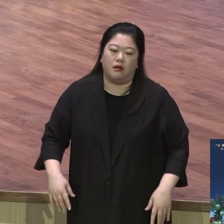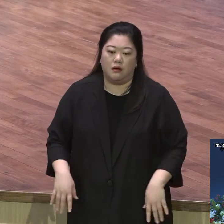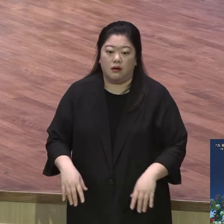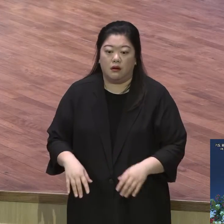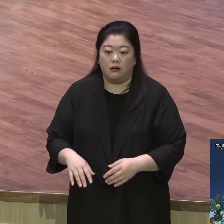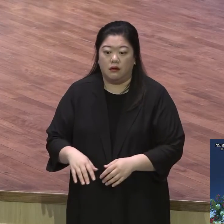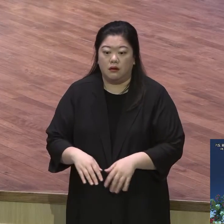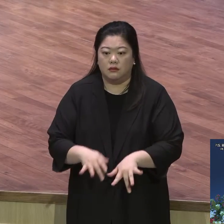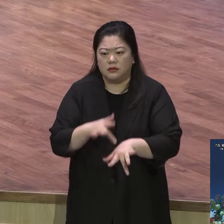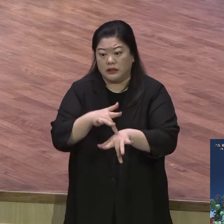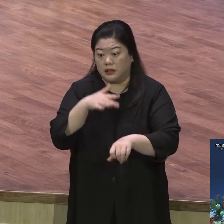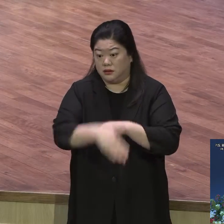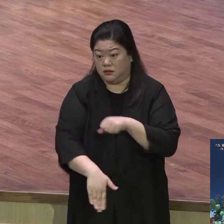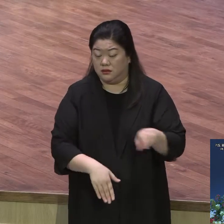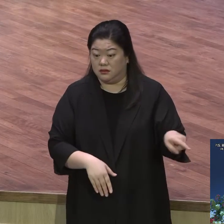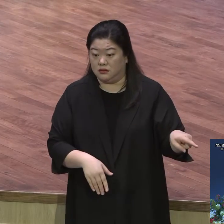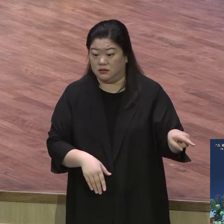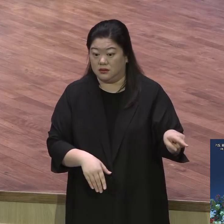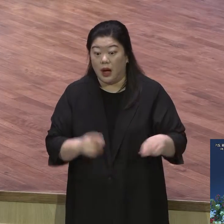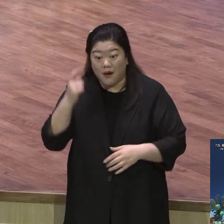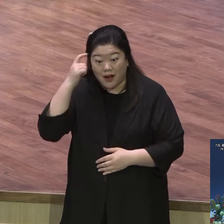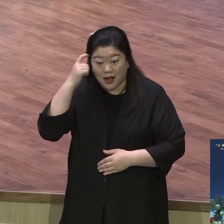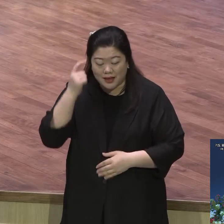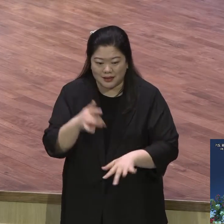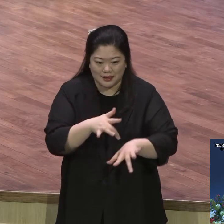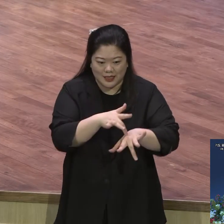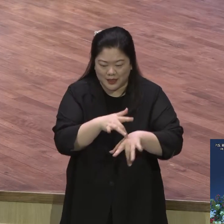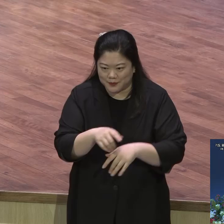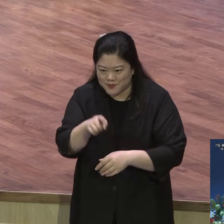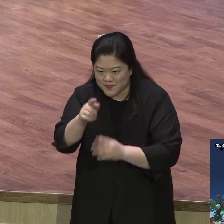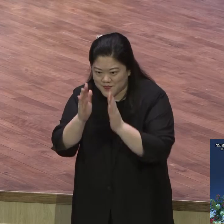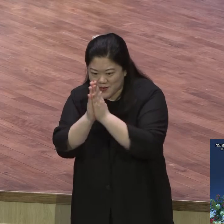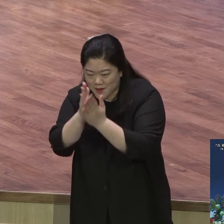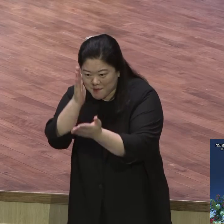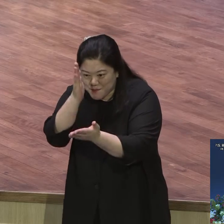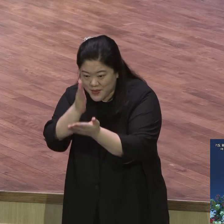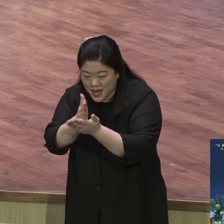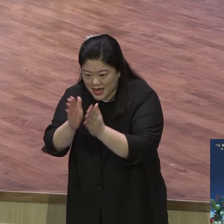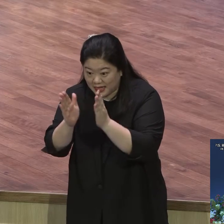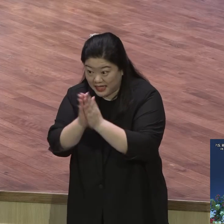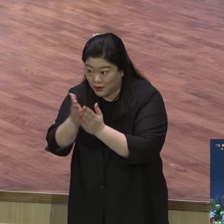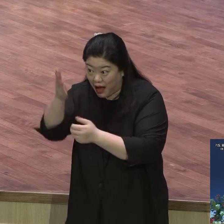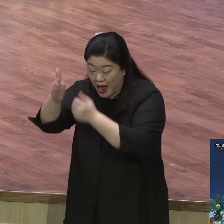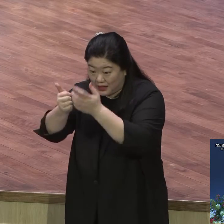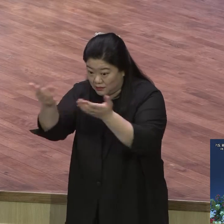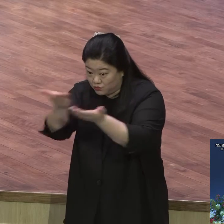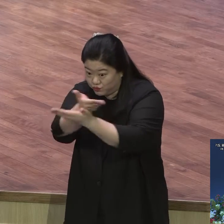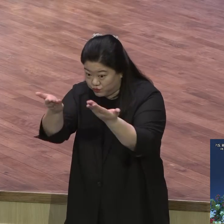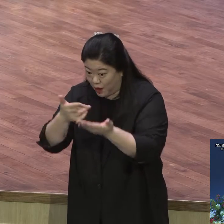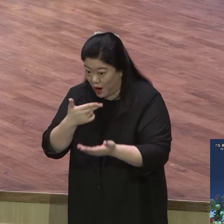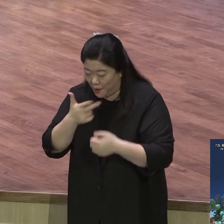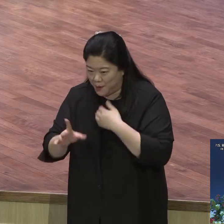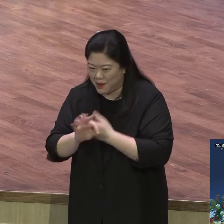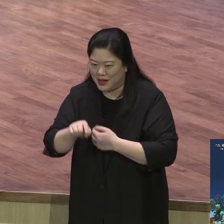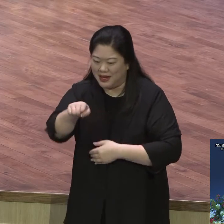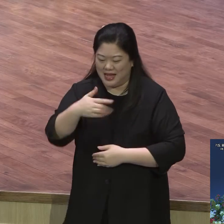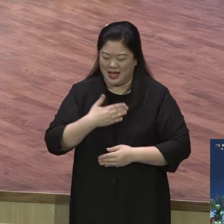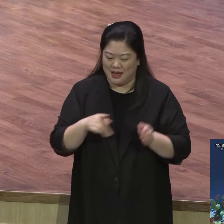이것만 뺏어버리면 불신잖아 그게 똑같으니까 아무런 영적인 힘이 없이 사단이 그걸